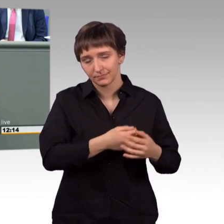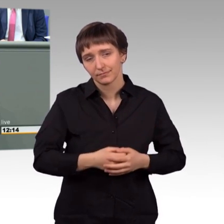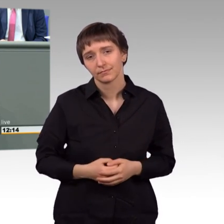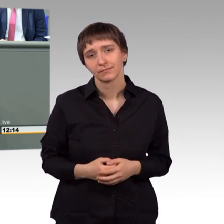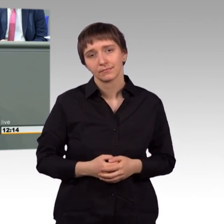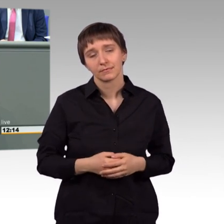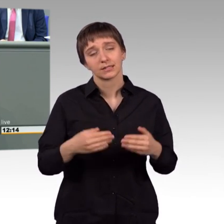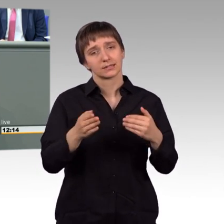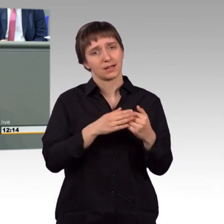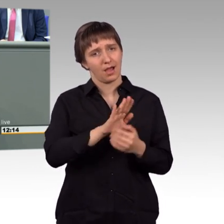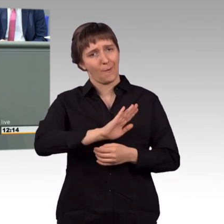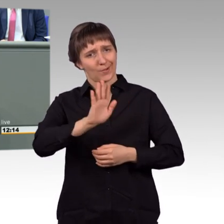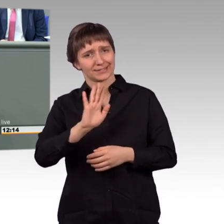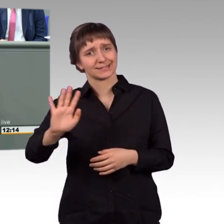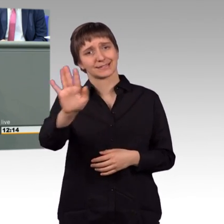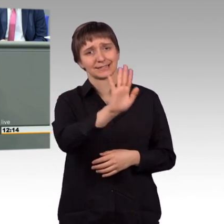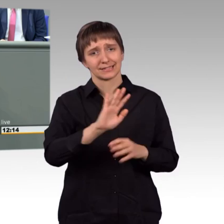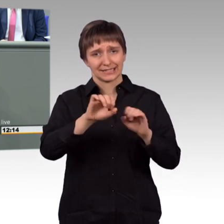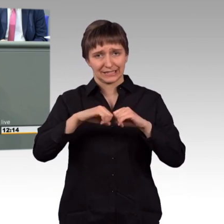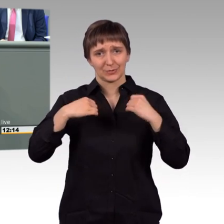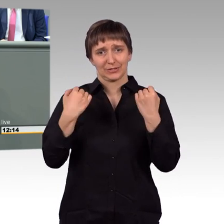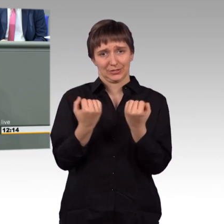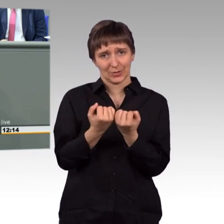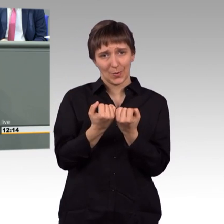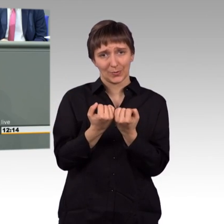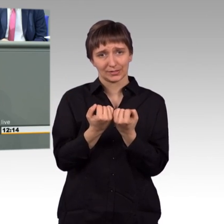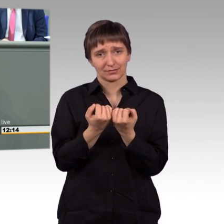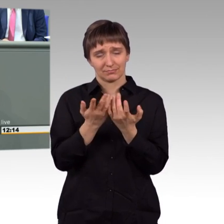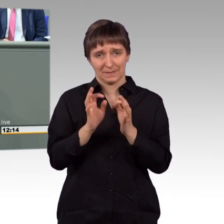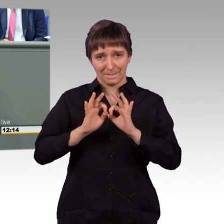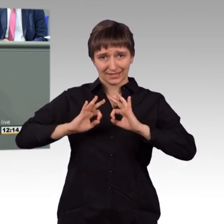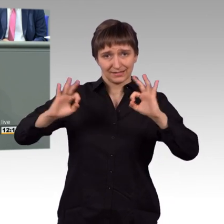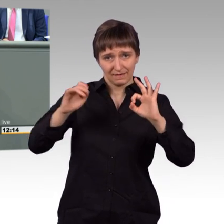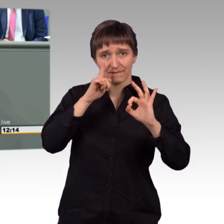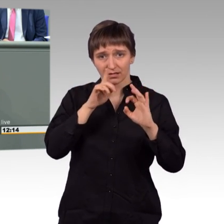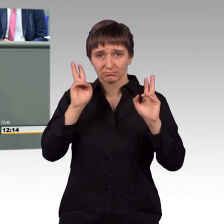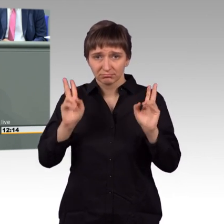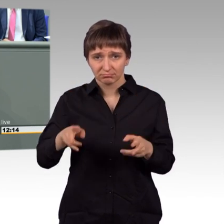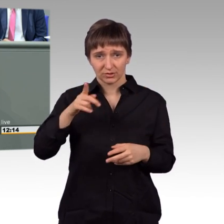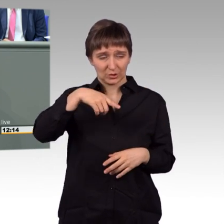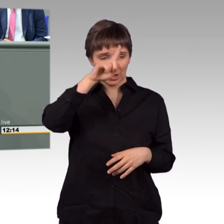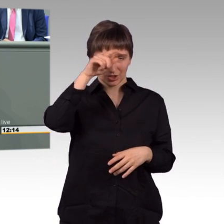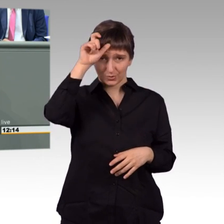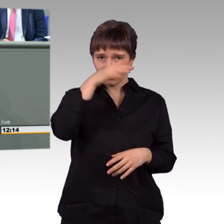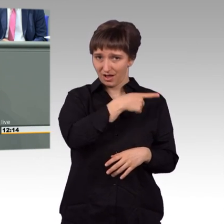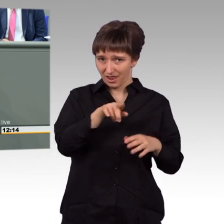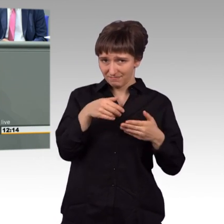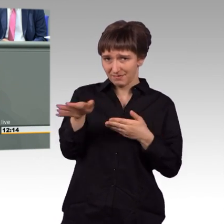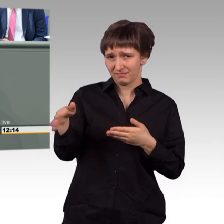Nahen Osten dadurch besser wird, wenn wie gefordert alle Türken aus Deutschland ausgewiesen werden. Und wie in meinem Wahlkreis